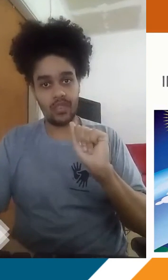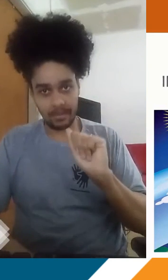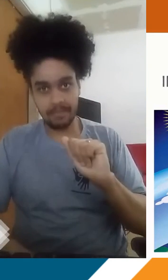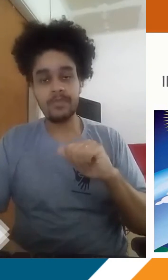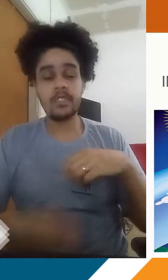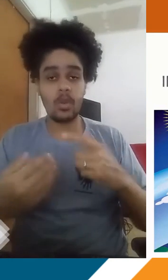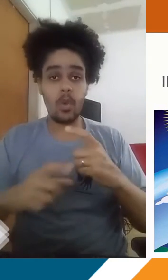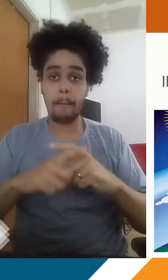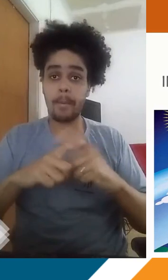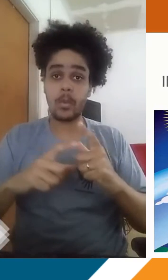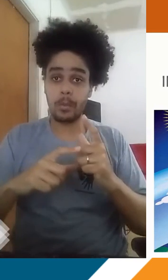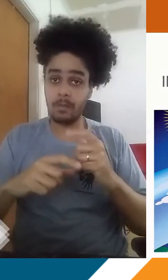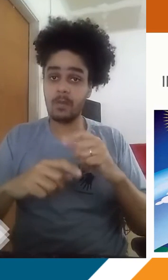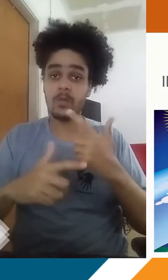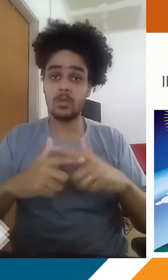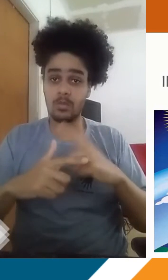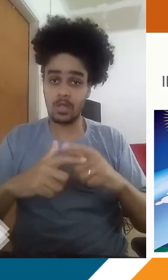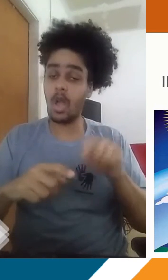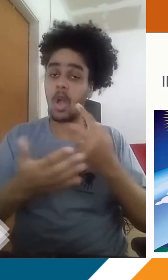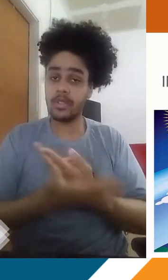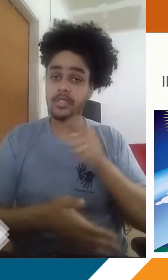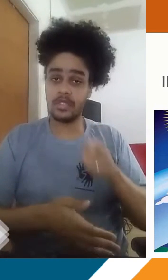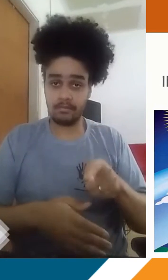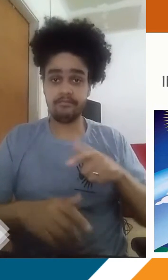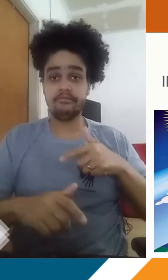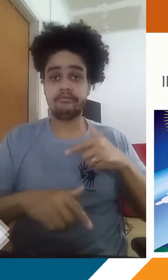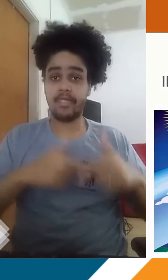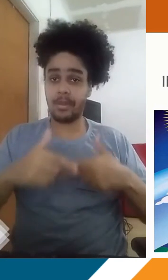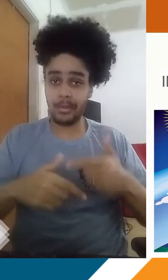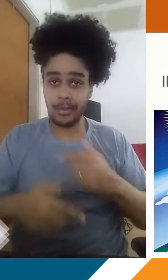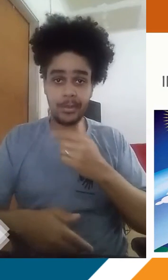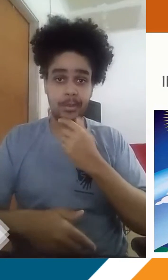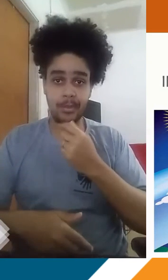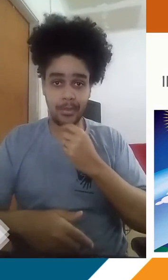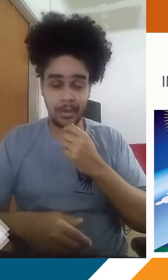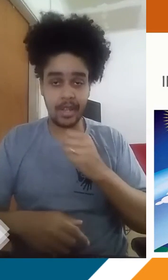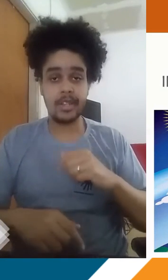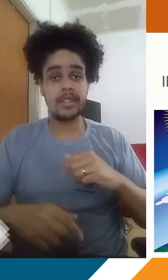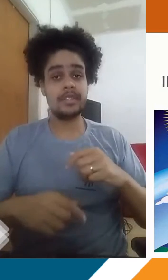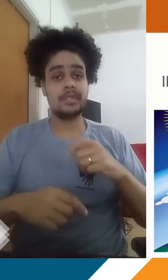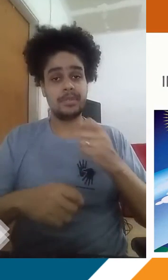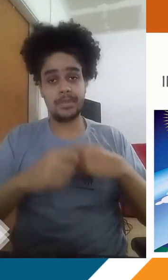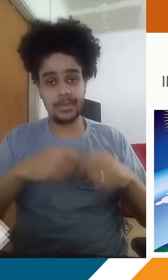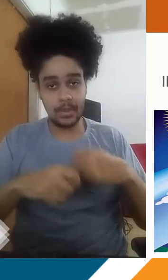acontece justamente aí, quando a ação do homem, as atividades humanas acabam produzindo uma quantidade